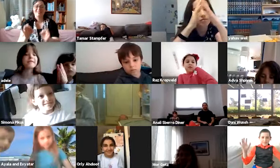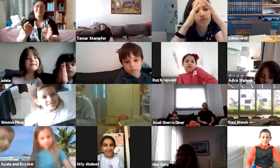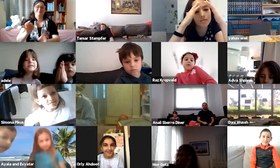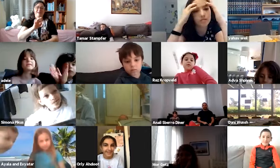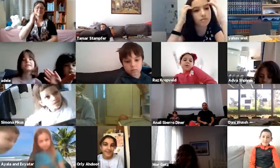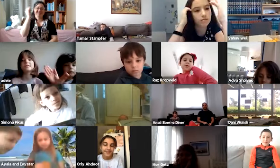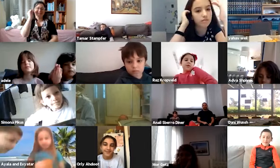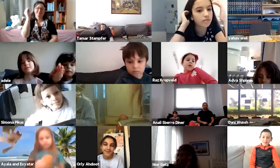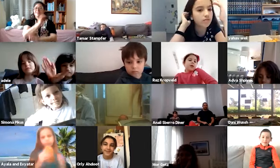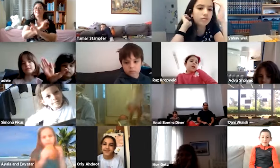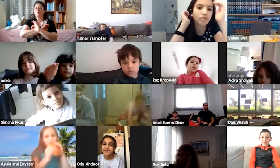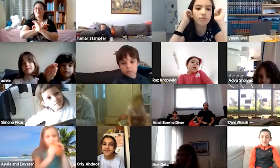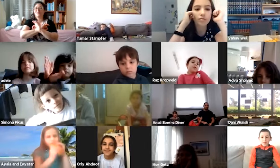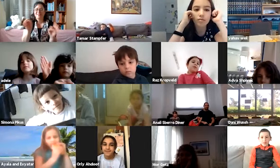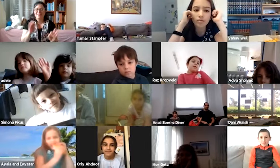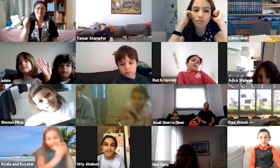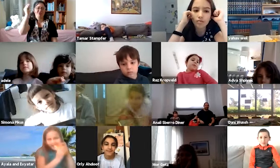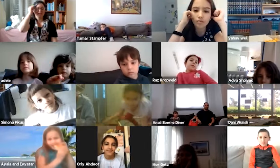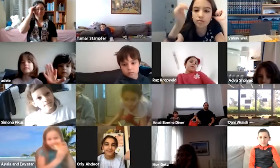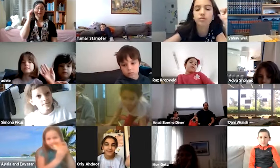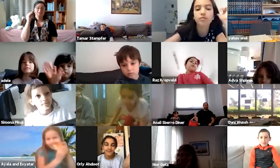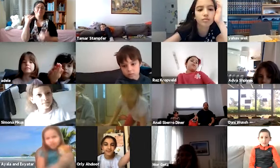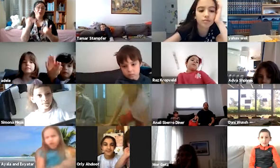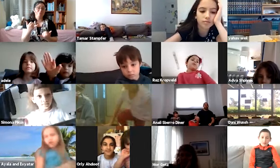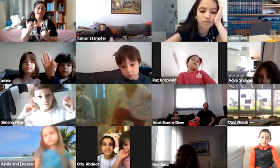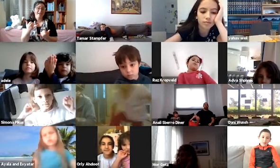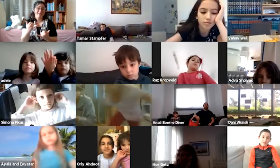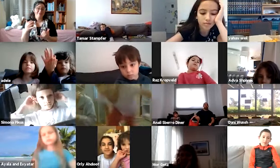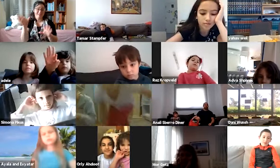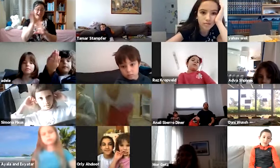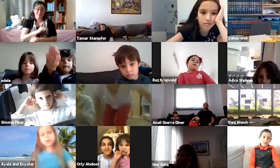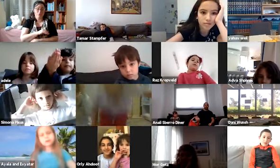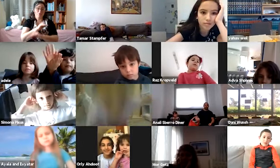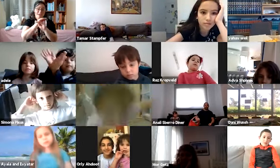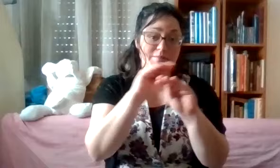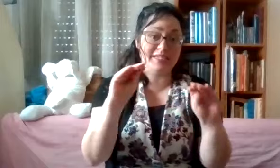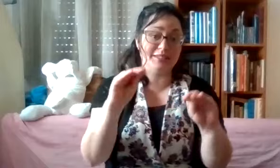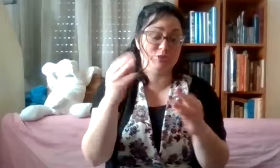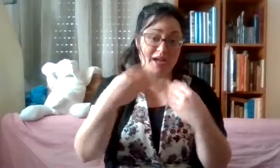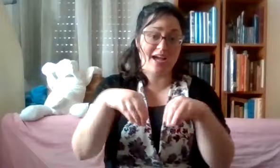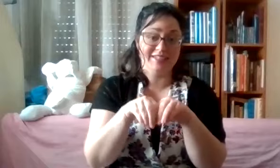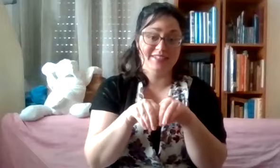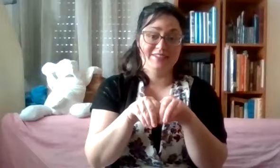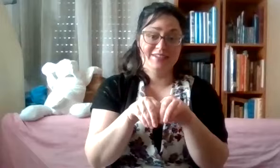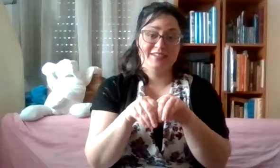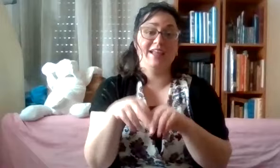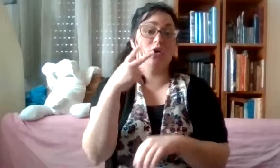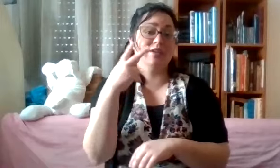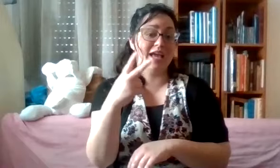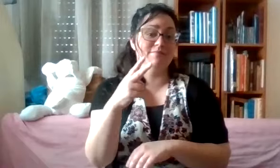למדתם מצוין ואתם זוכרים. והיום בערב אתם תוכלו ללמד את המשפחה. להראות להם